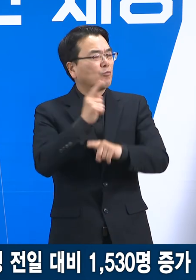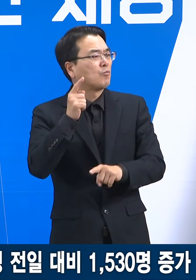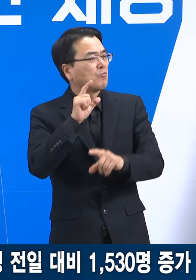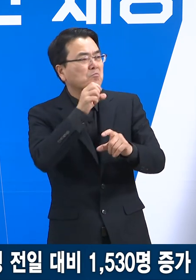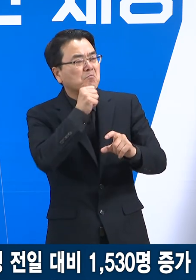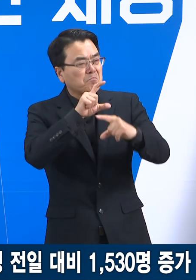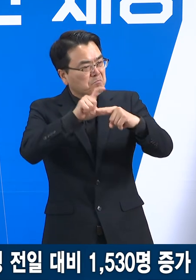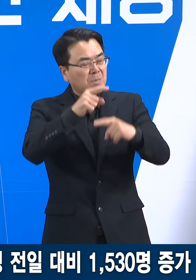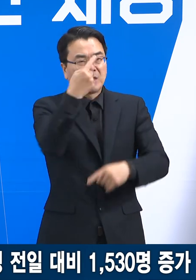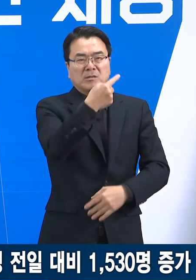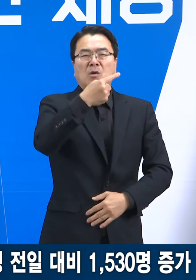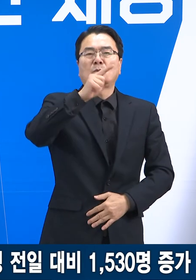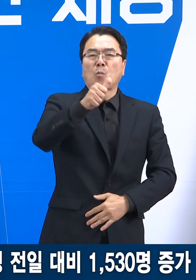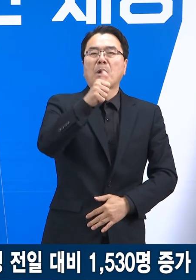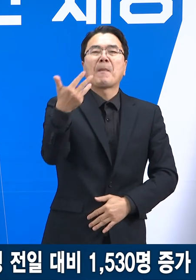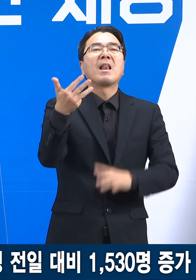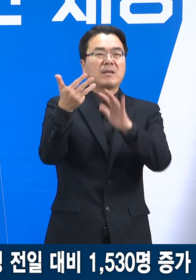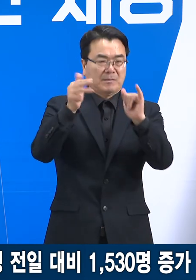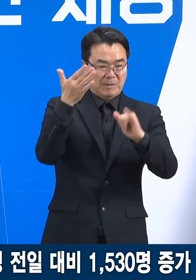1508명입니다.